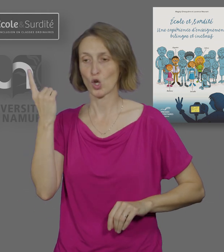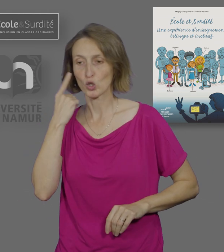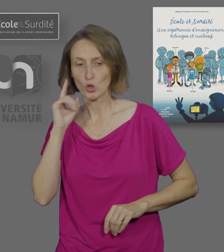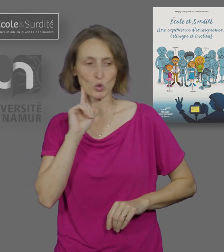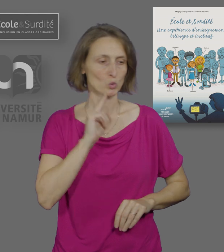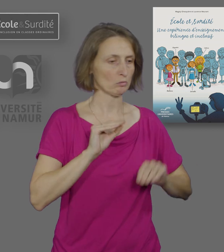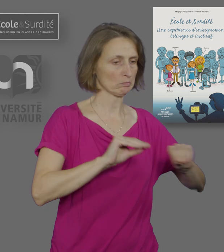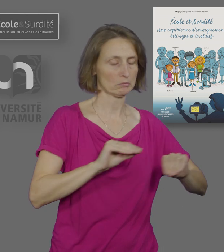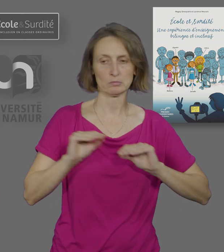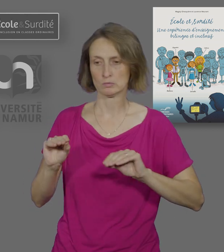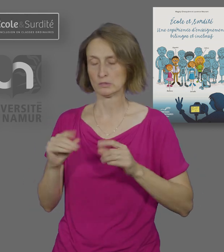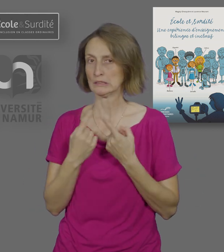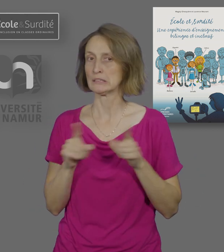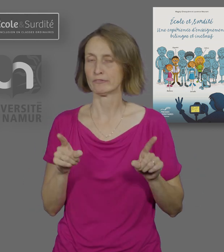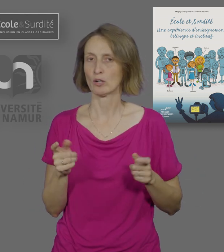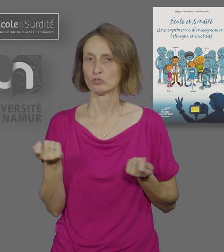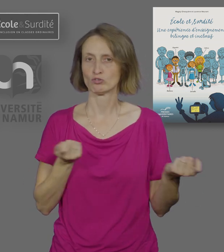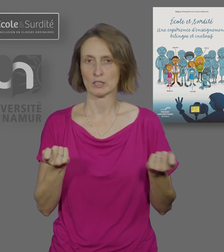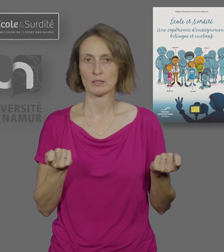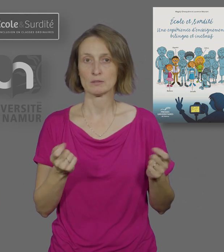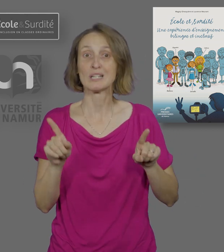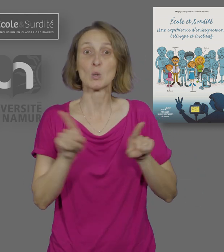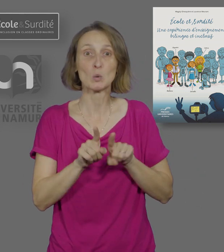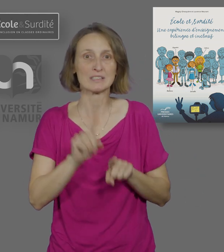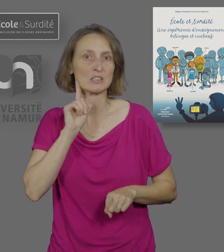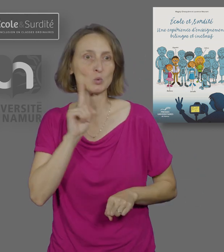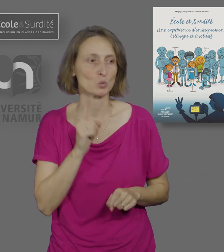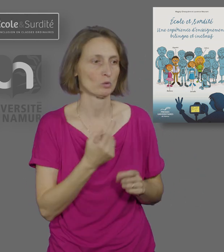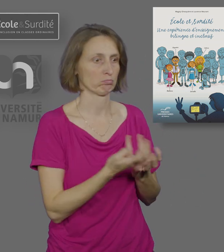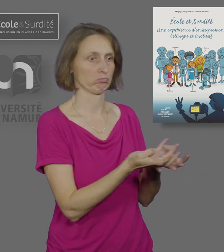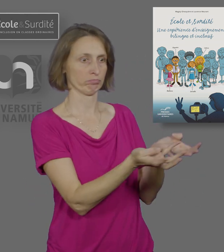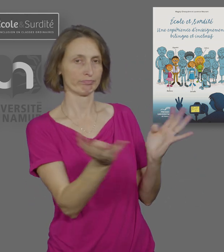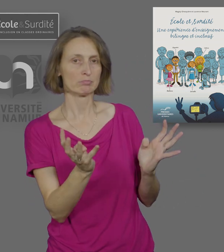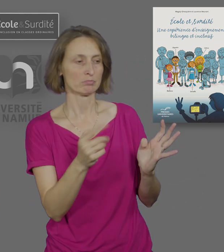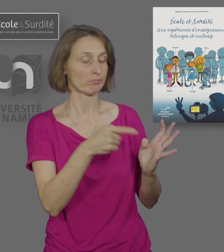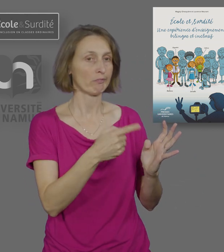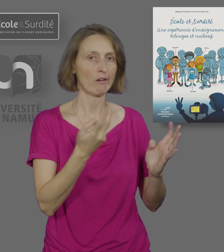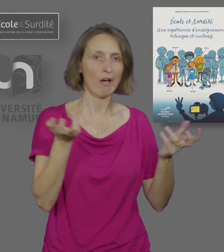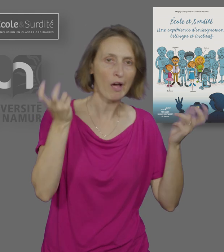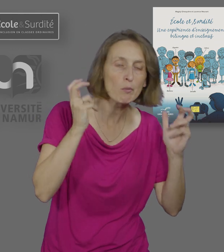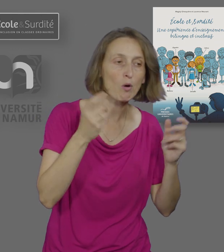'enseignement aux enfants malentendants et sourds présente de nombreuses spécificités par rapport à l'éducation des entendants.